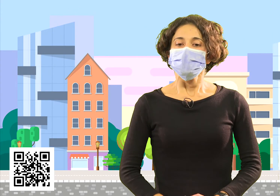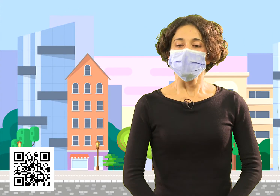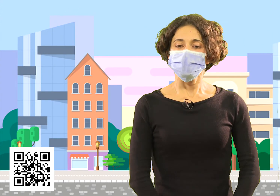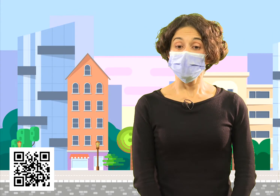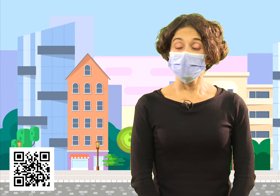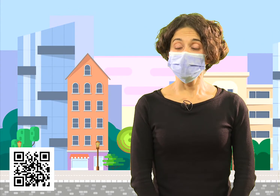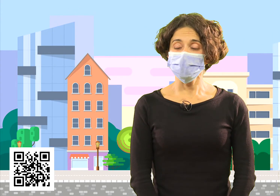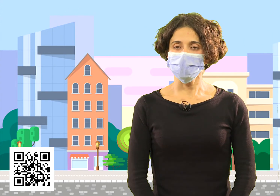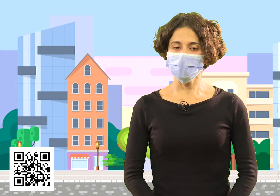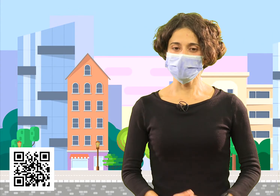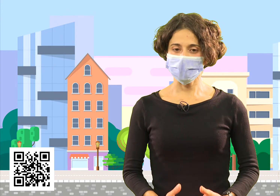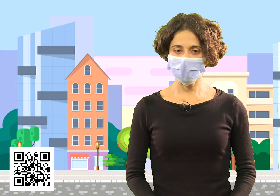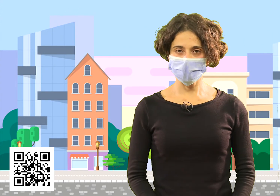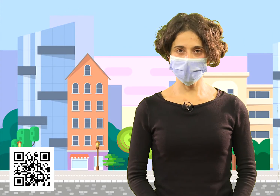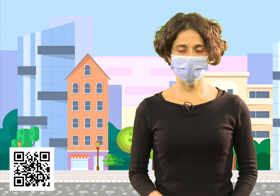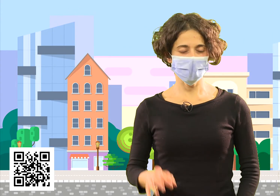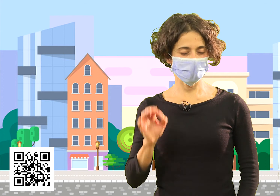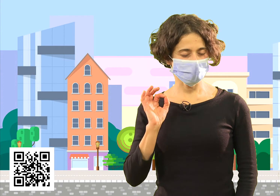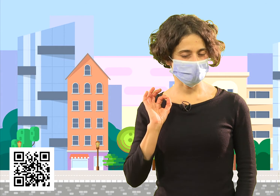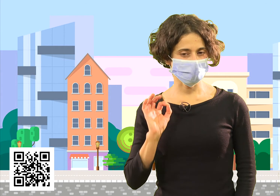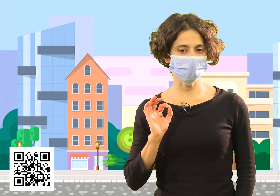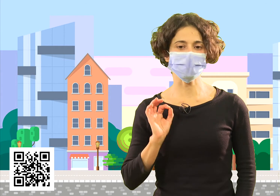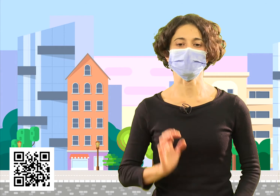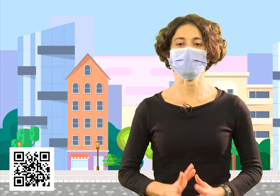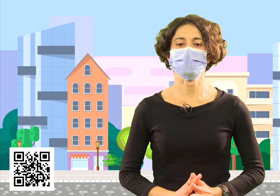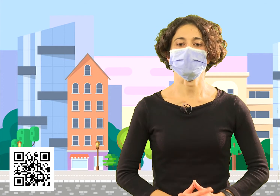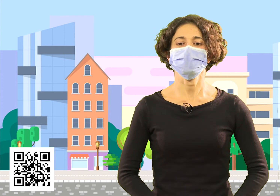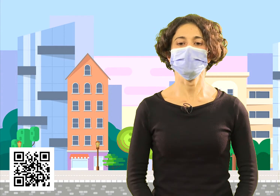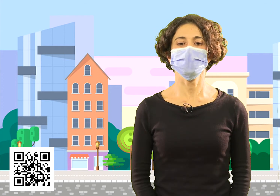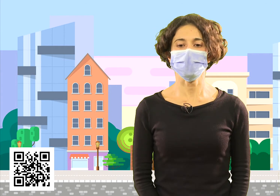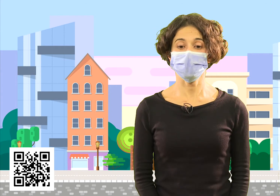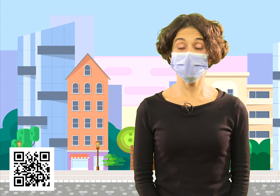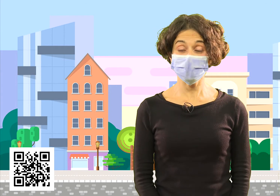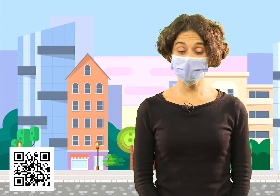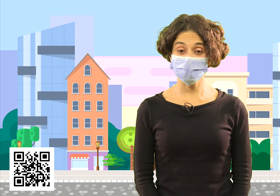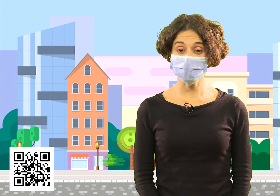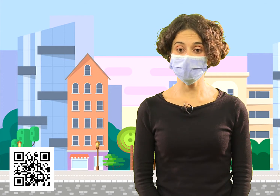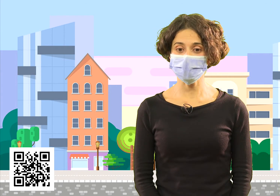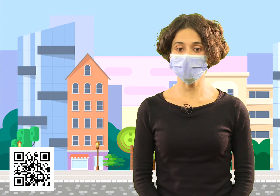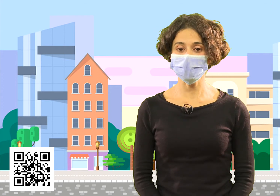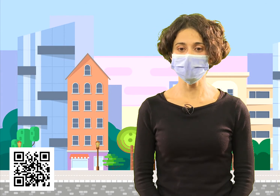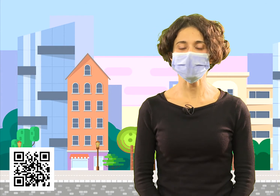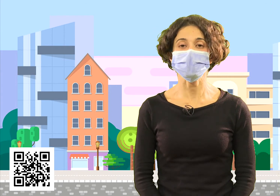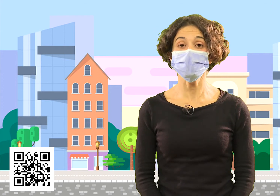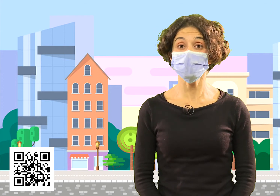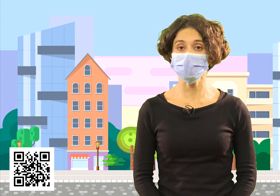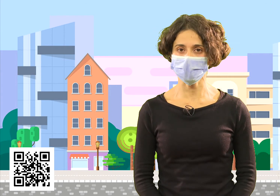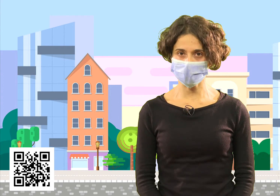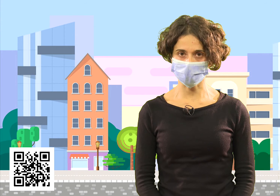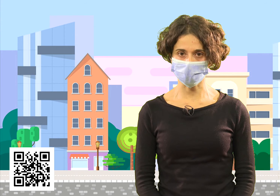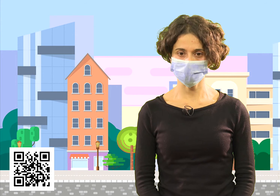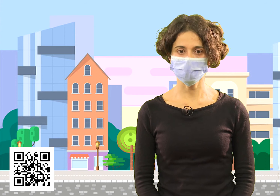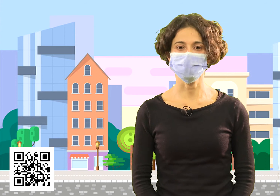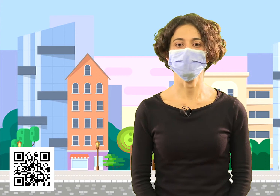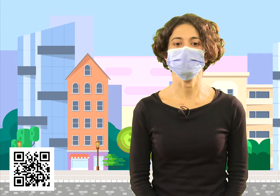Les proponemos una sencilla pero deliciosa receta. Con la que, además, vamos a realizar ejercicios de